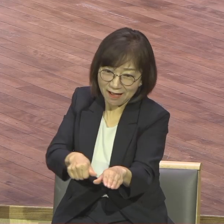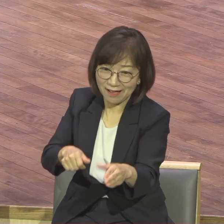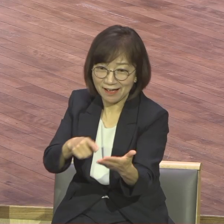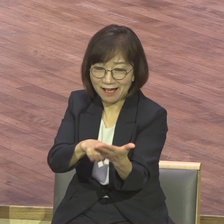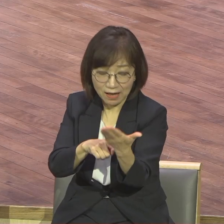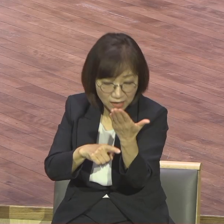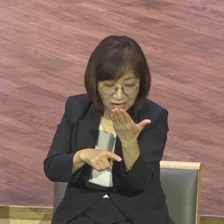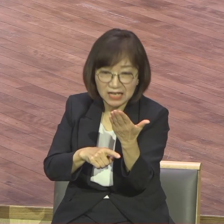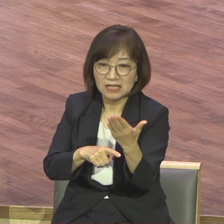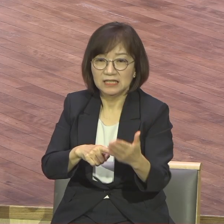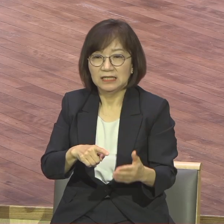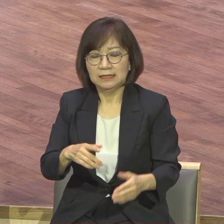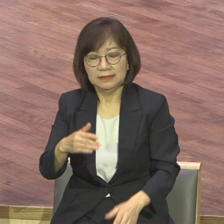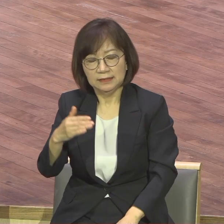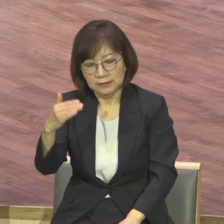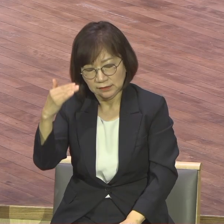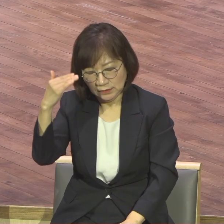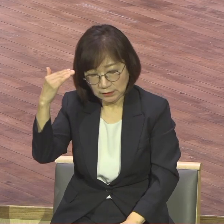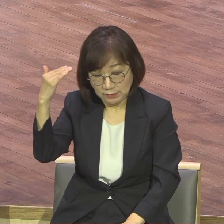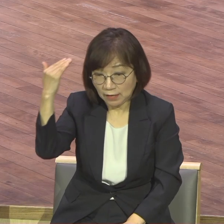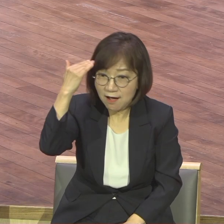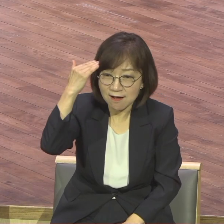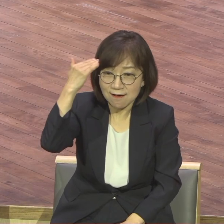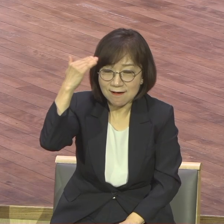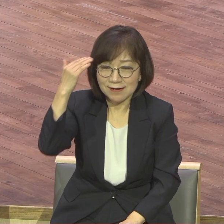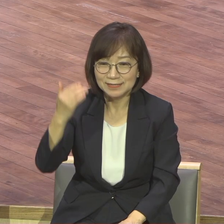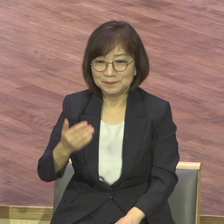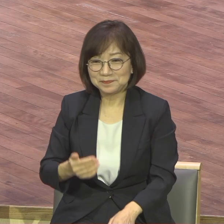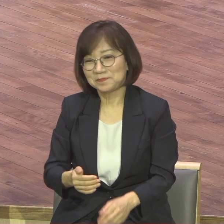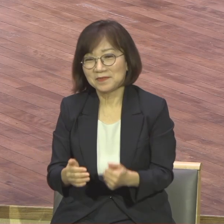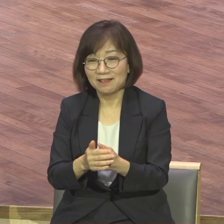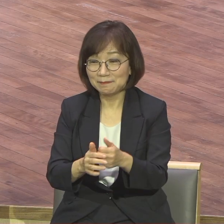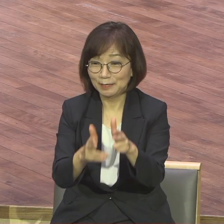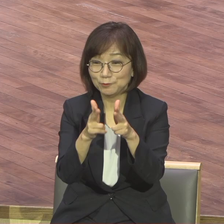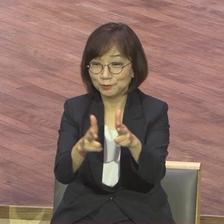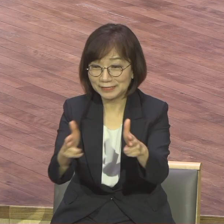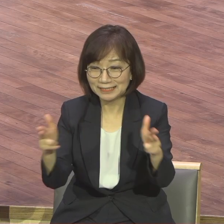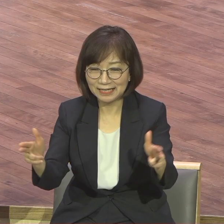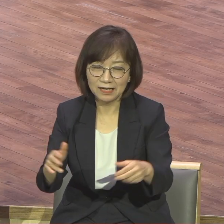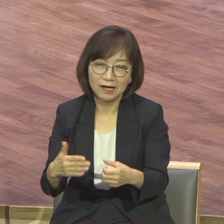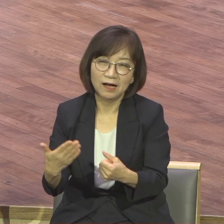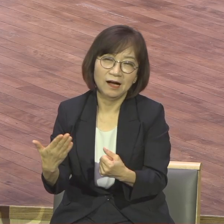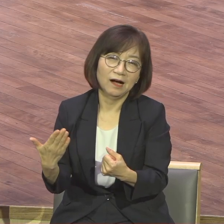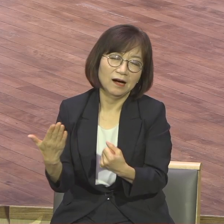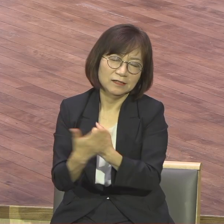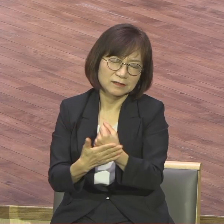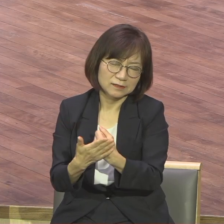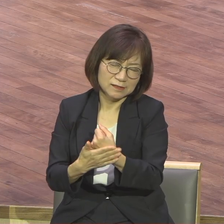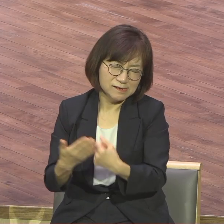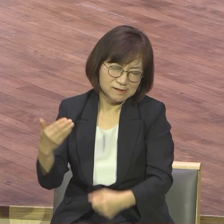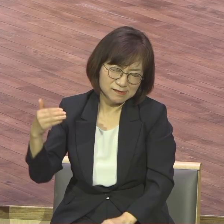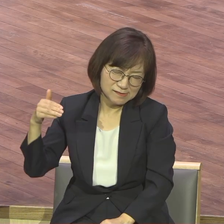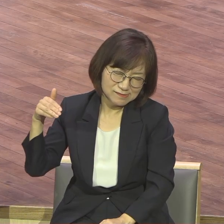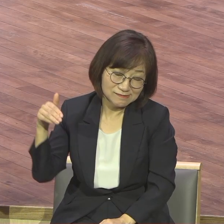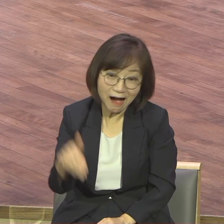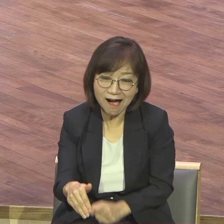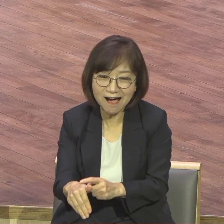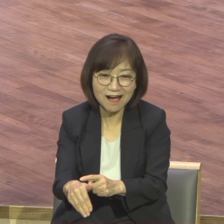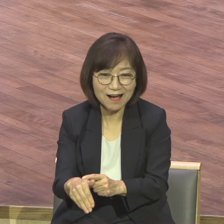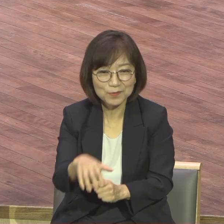이 주차장은요 은혜를 받지 못하도록 마음을 닫아버리게 만들고